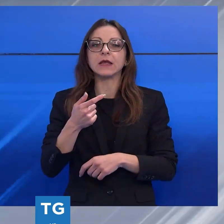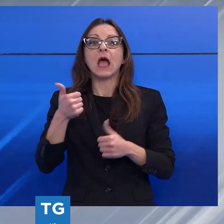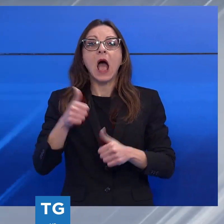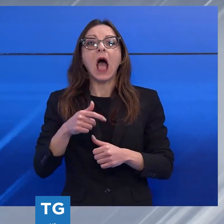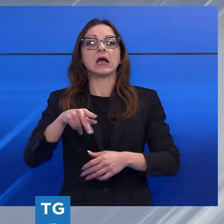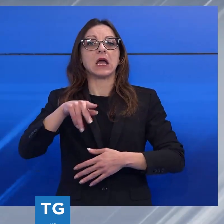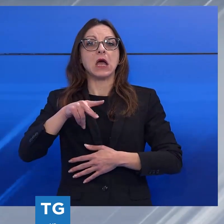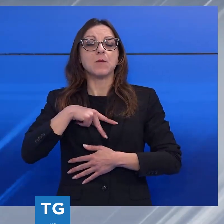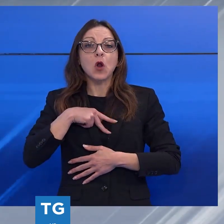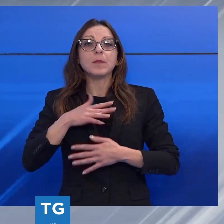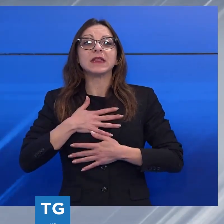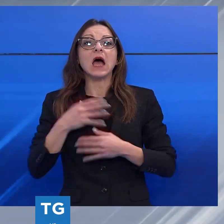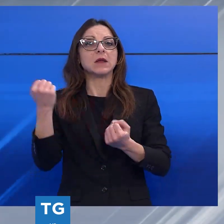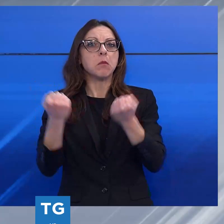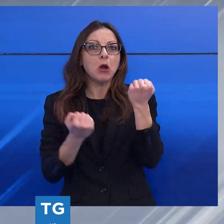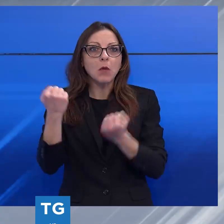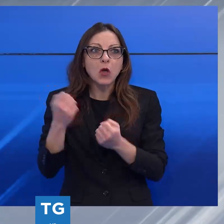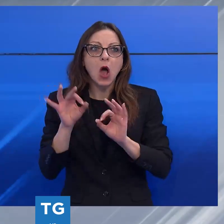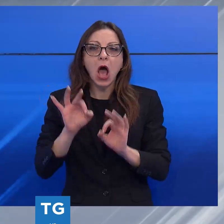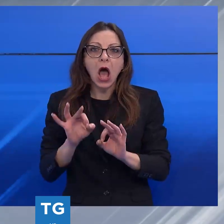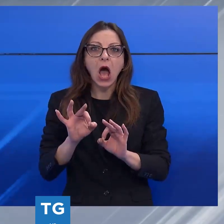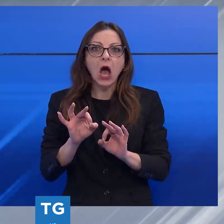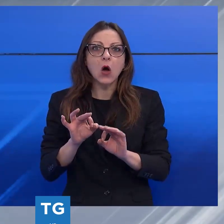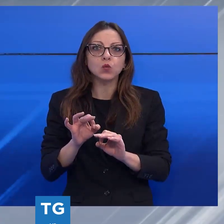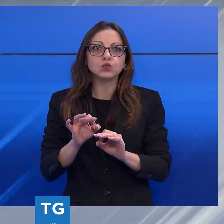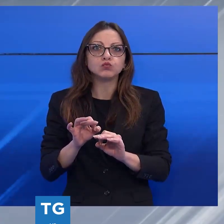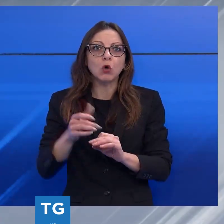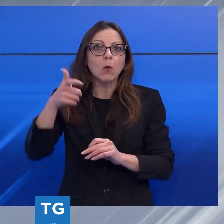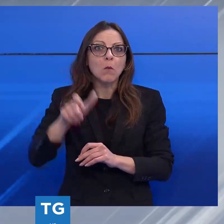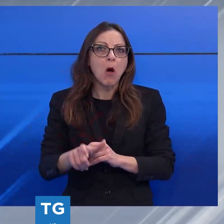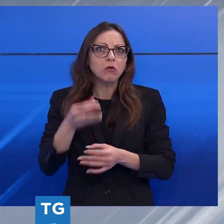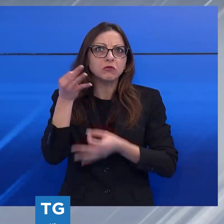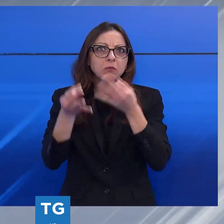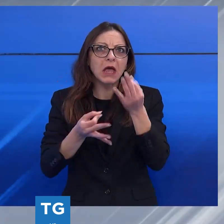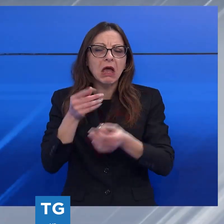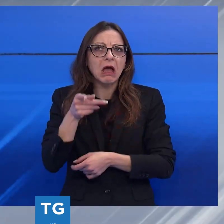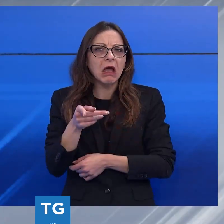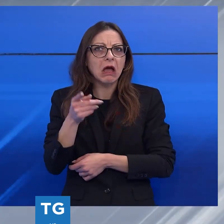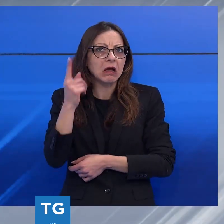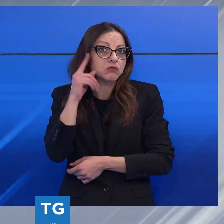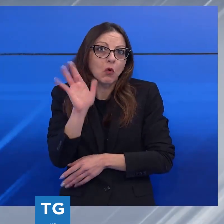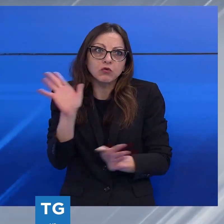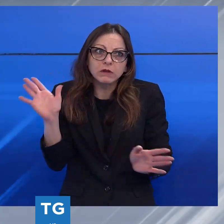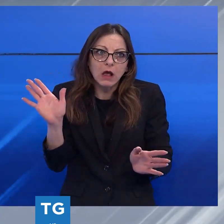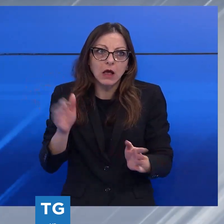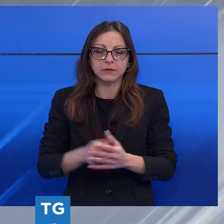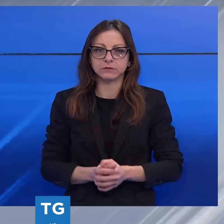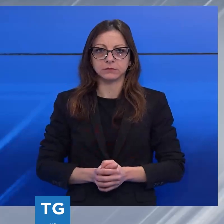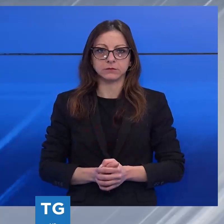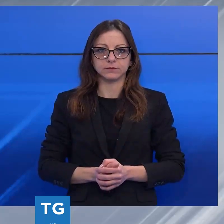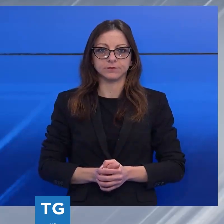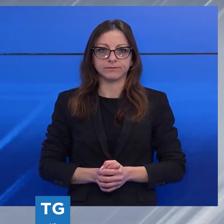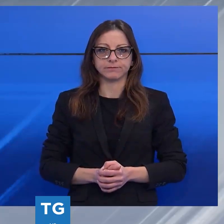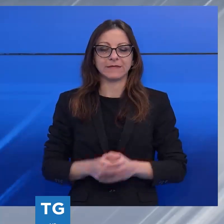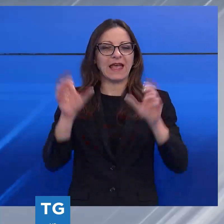tranquille e senza ombre nel proprio passato, sapevano darsi una spiegazione gesti. Alla fine però le indagini condotte dai